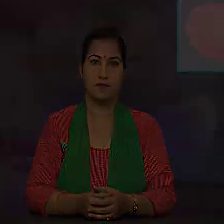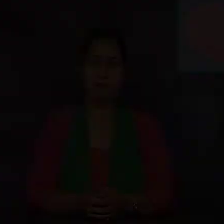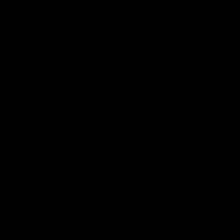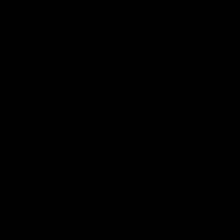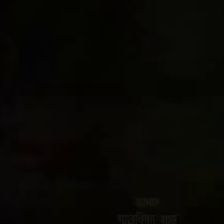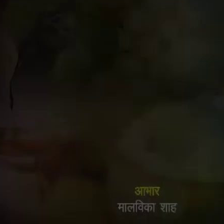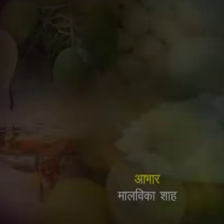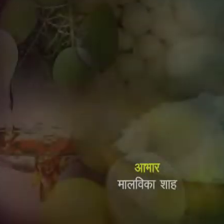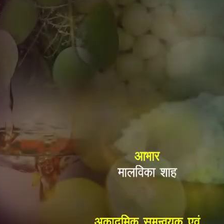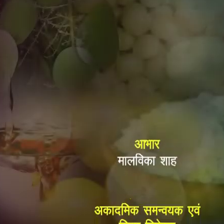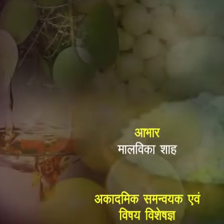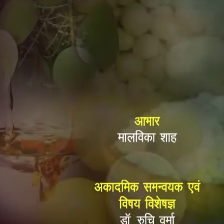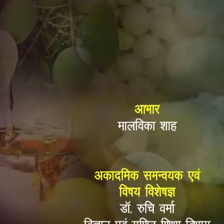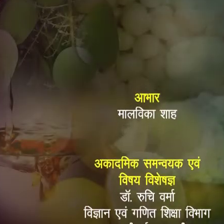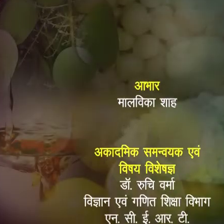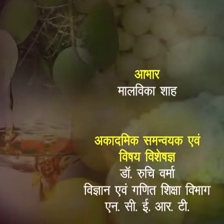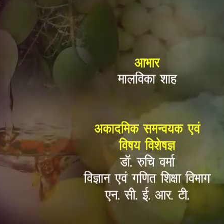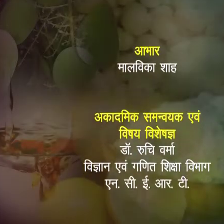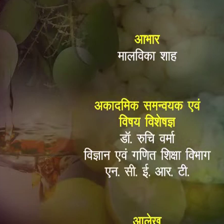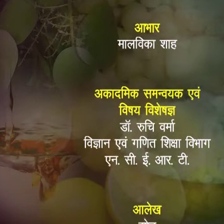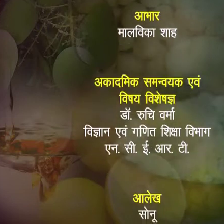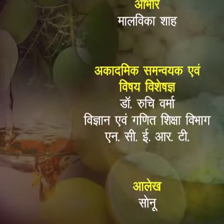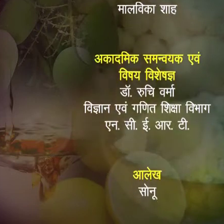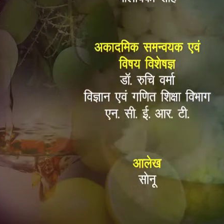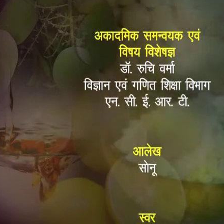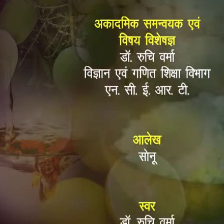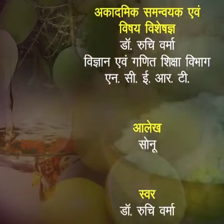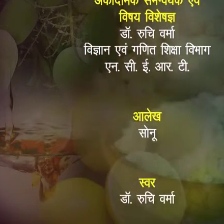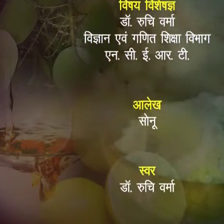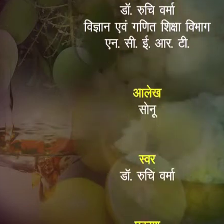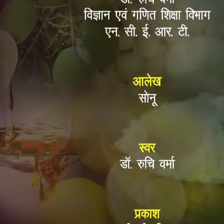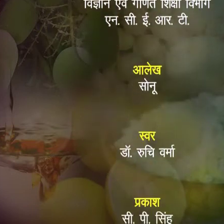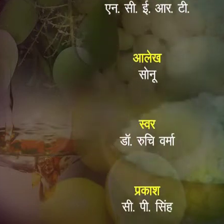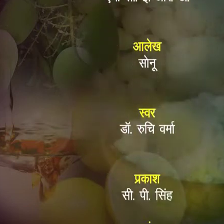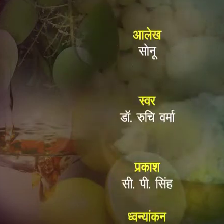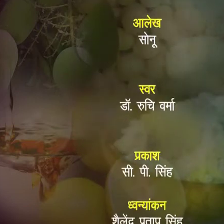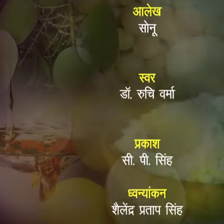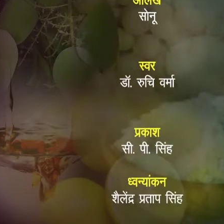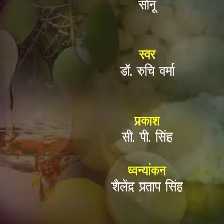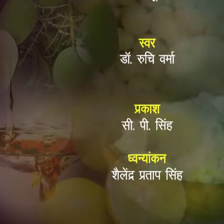प्रश के अमलों वह शारक लटाल के अमलों वह